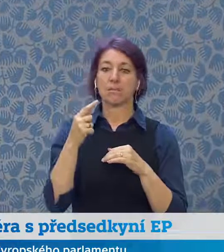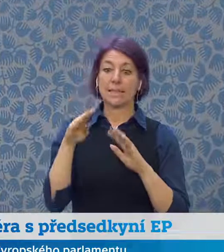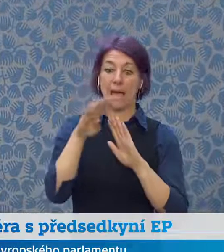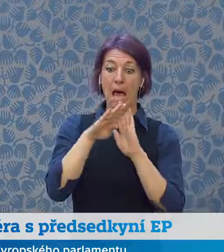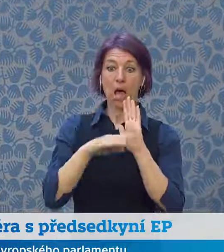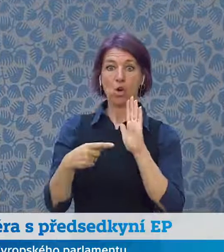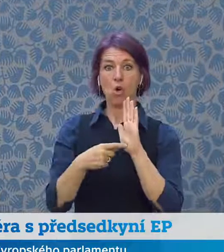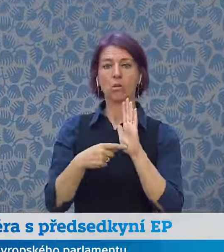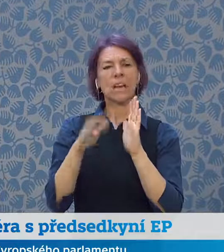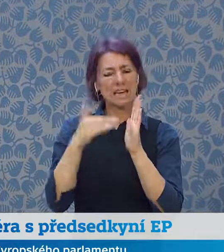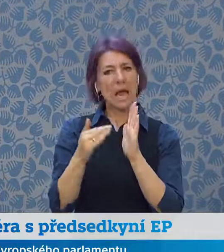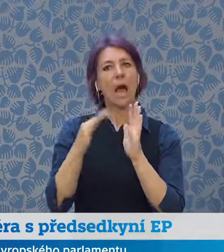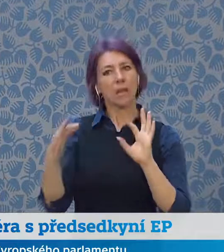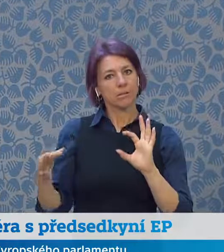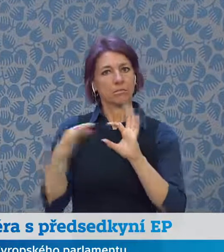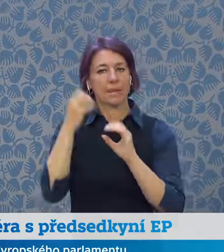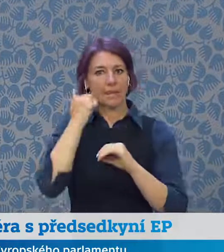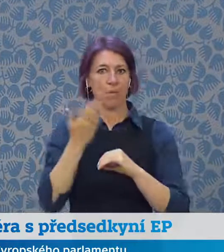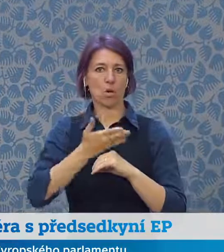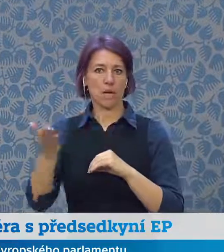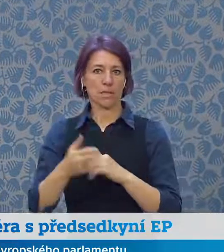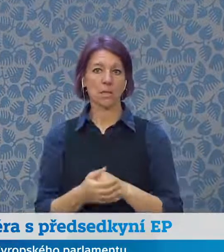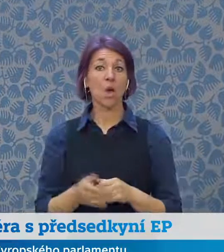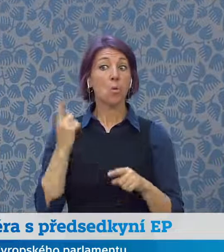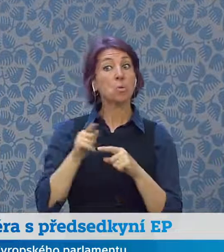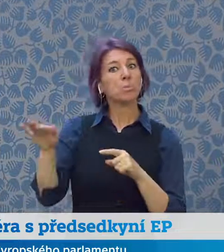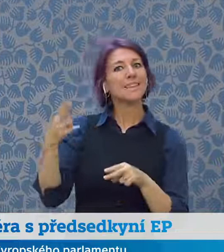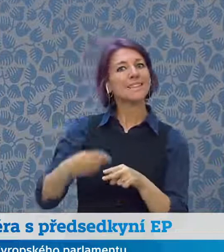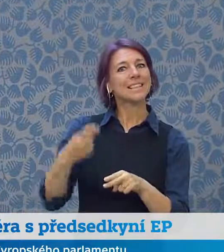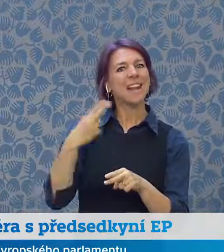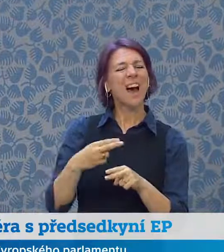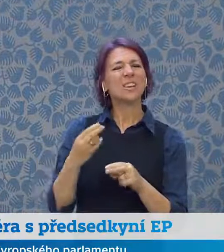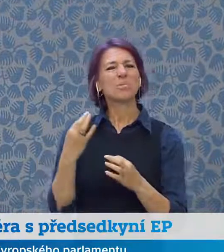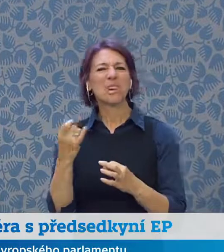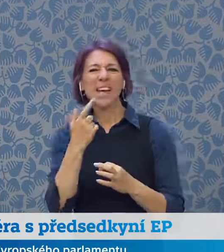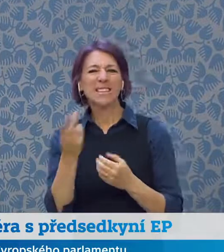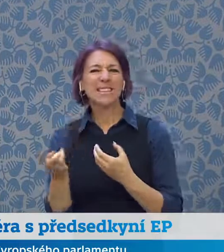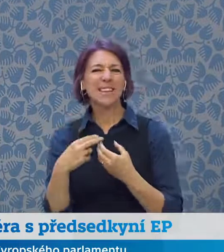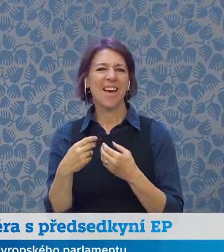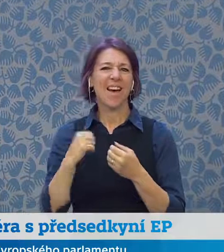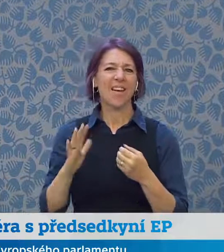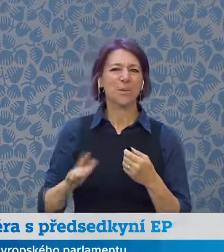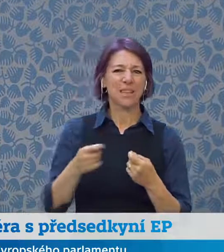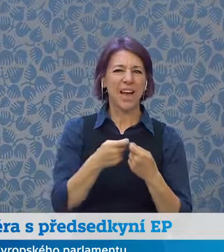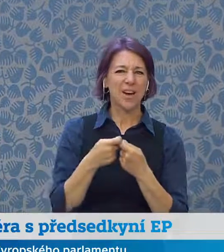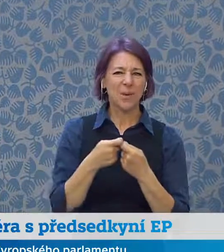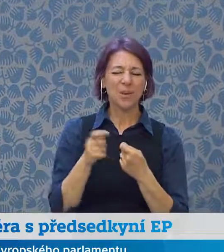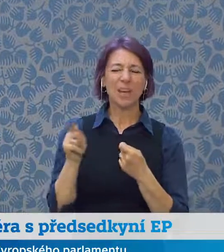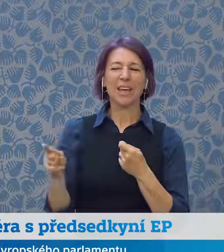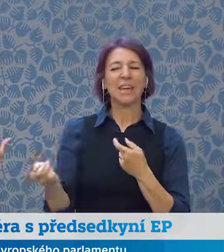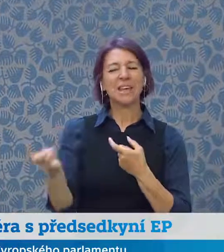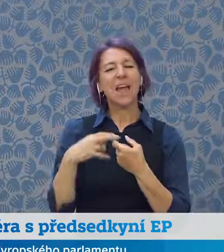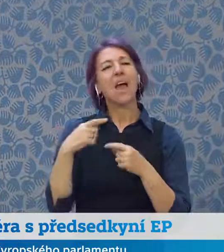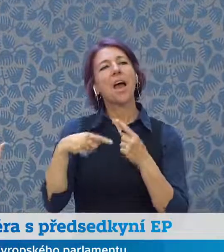zároveň zajistit, aby ty země, které vzhlížejí v Evropě, že jim pomůže vyřešit krize, tak,